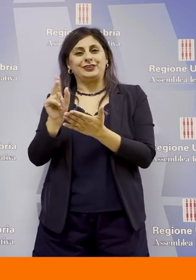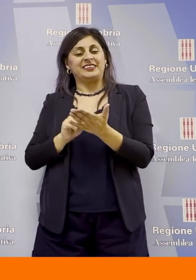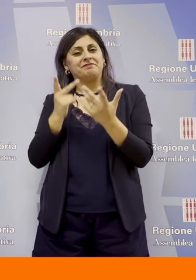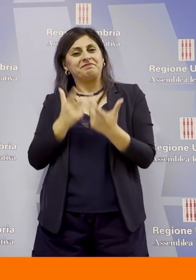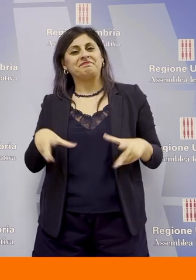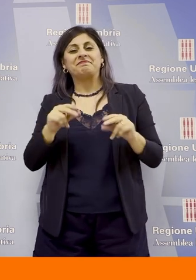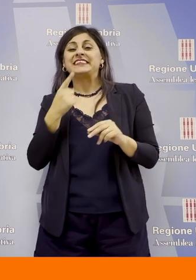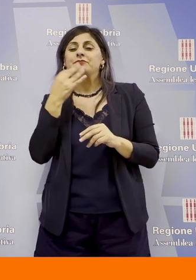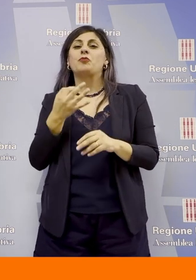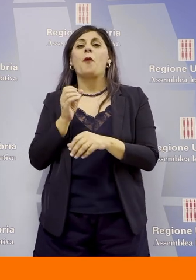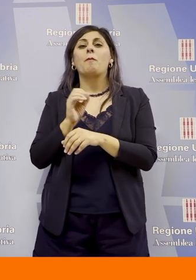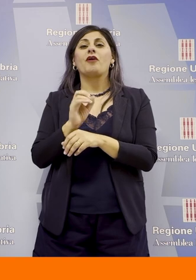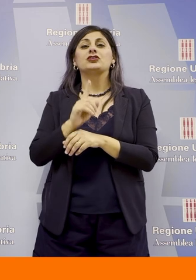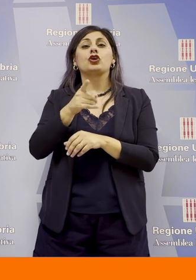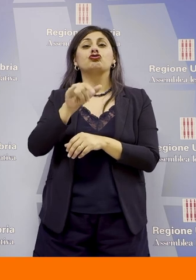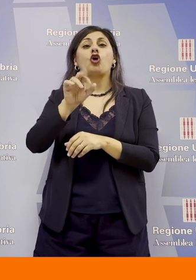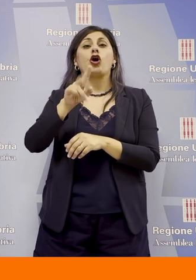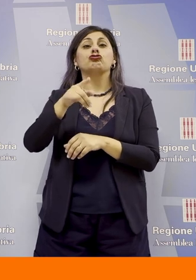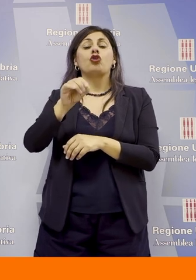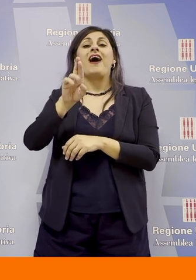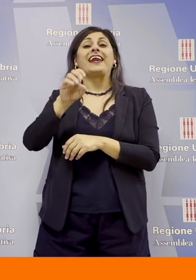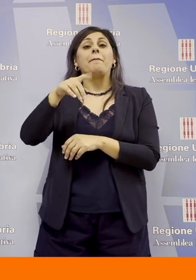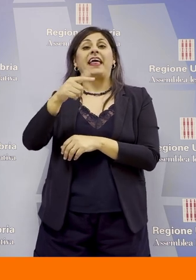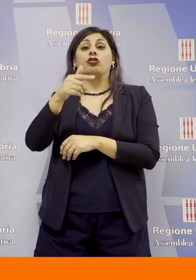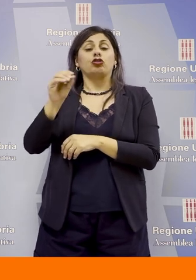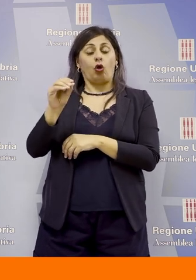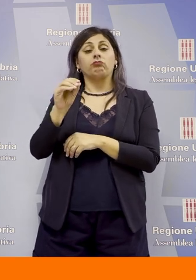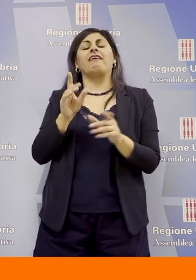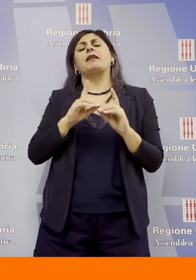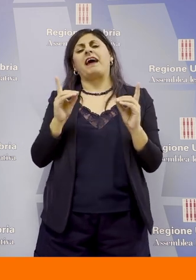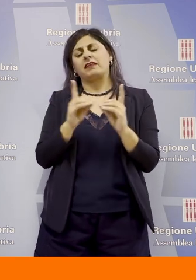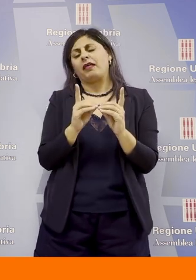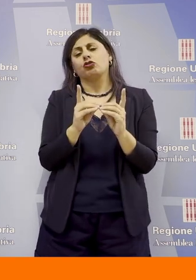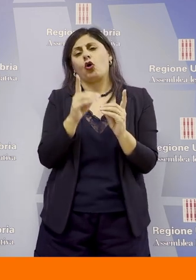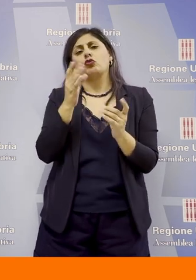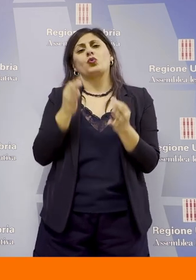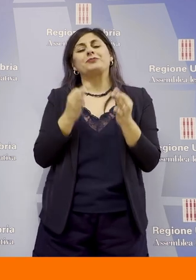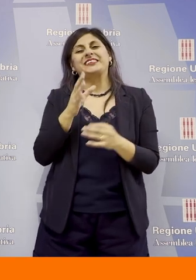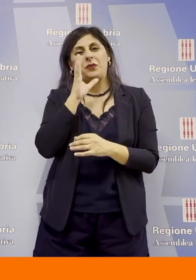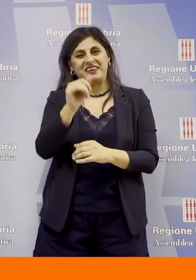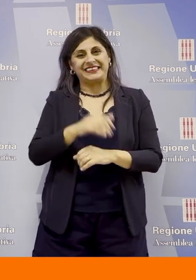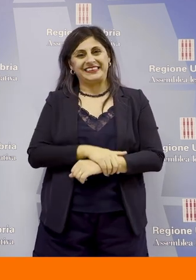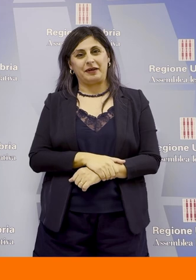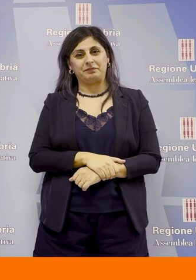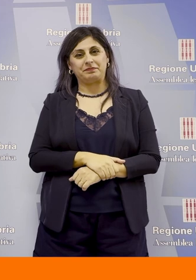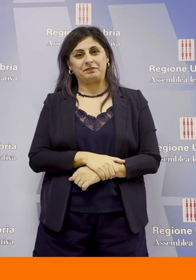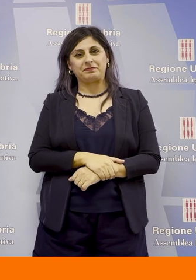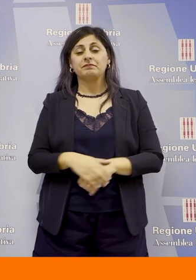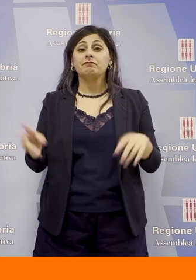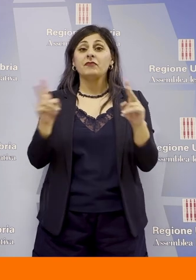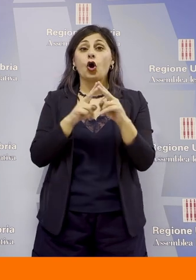il professore Giorgio Repetto del Dipartimento di Giurisprudenza dell'Università L'incontro di oggi è una